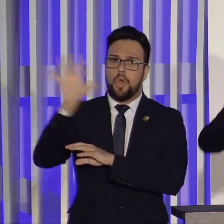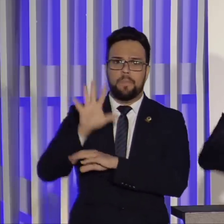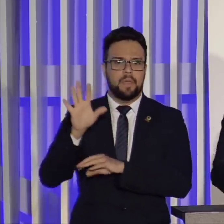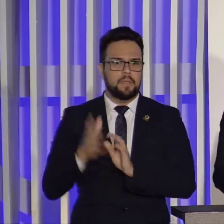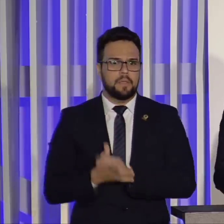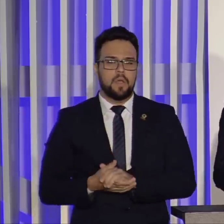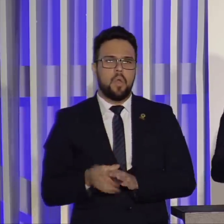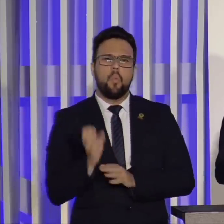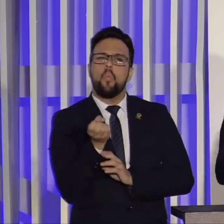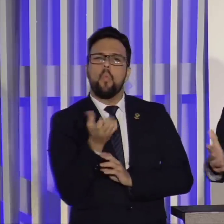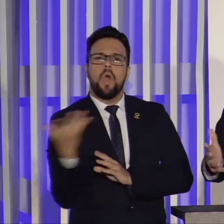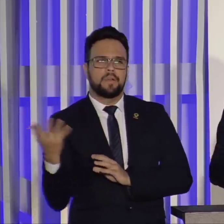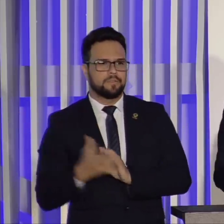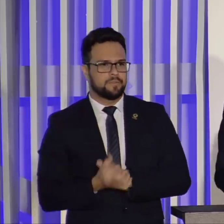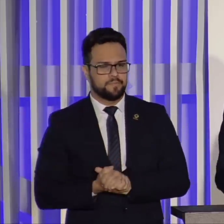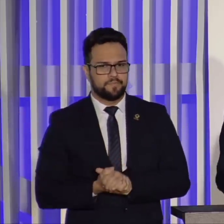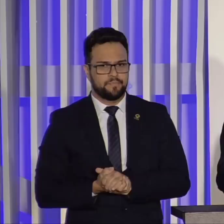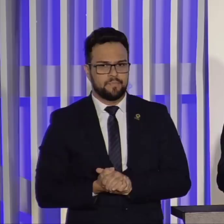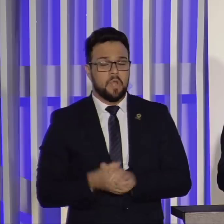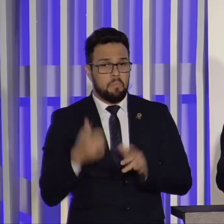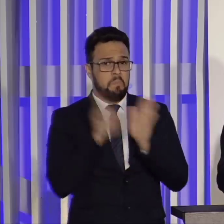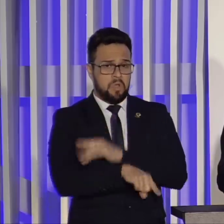palmos, não em metros.